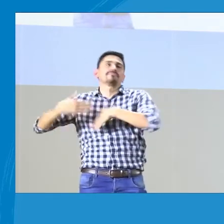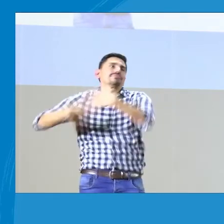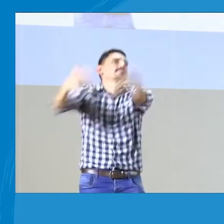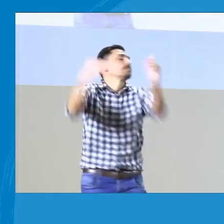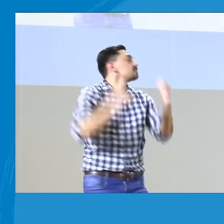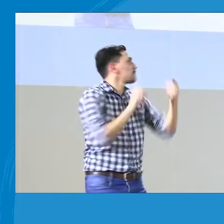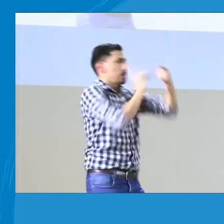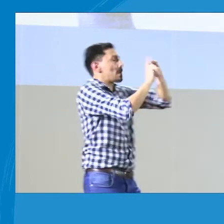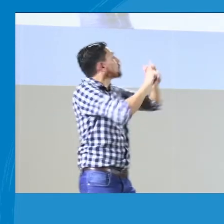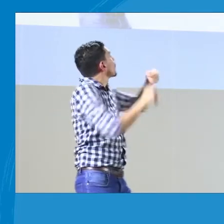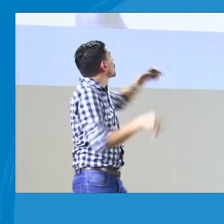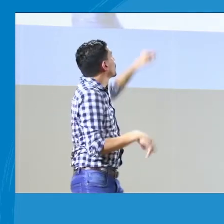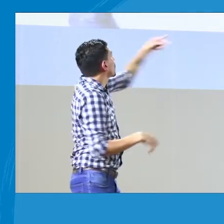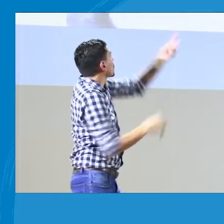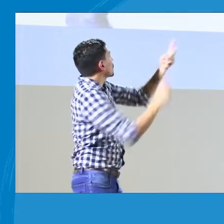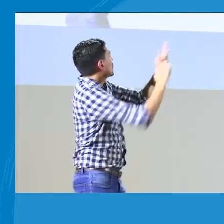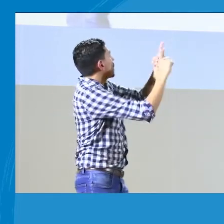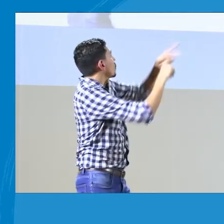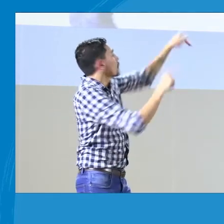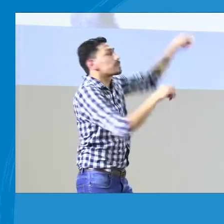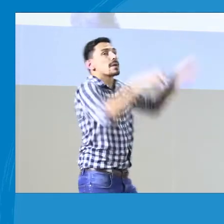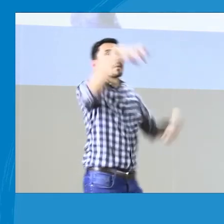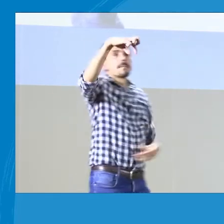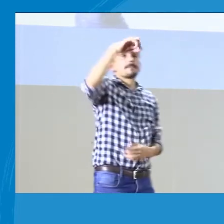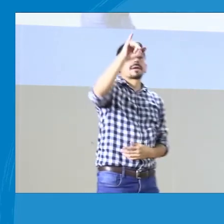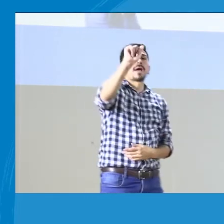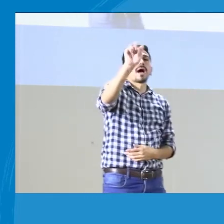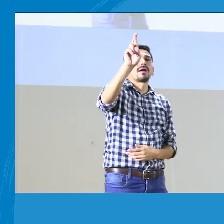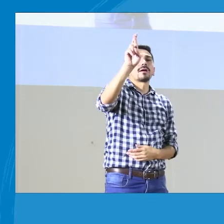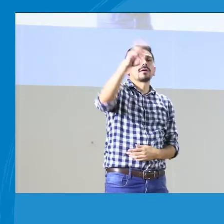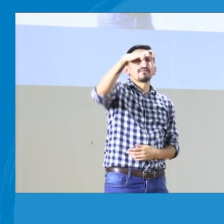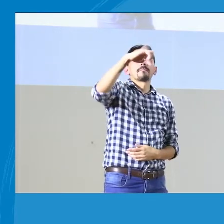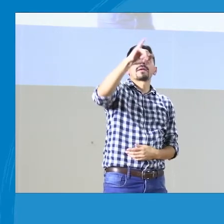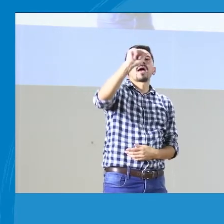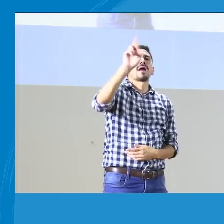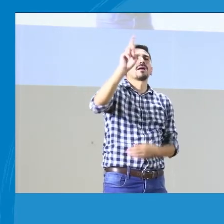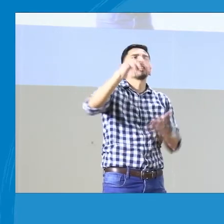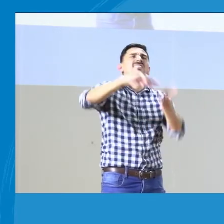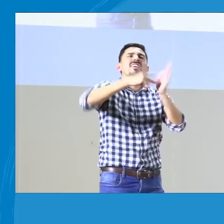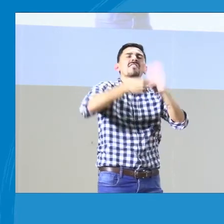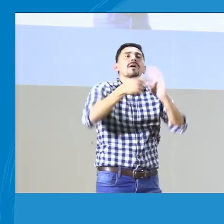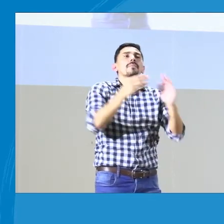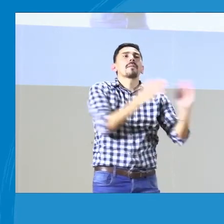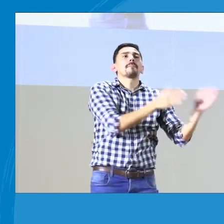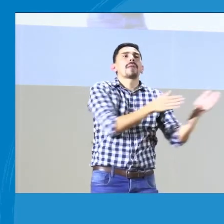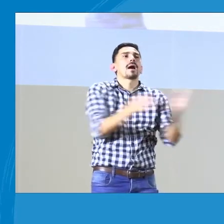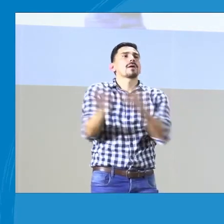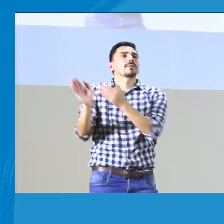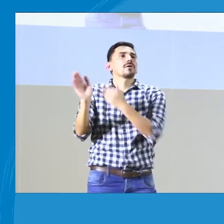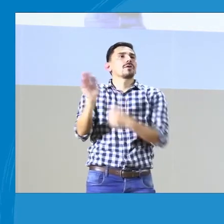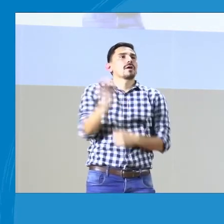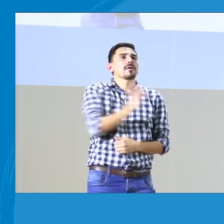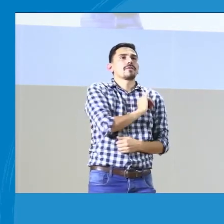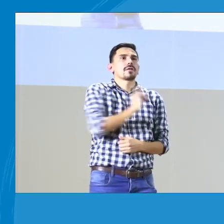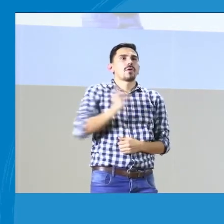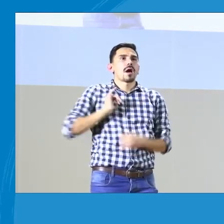educativo. Y se hace, obviamente, ese acta es firmada y ya se tienen que asumir esos acuerdos. También tenemos